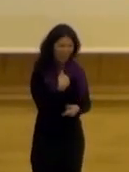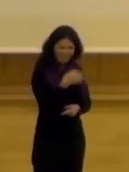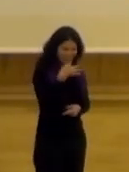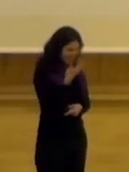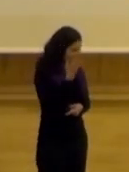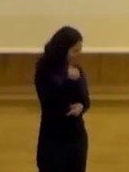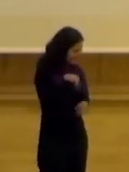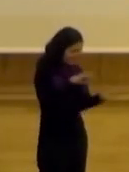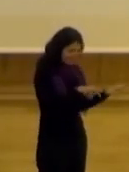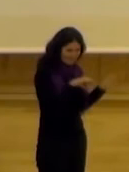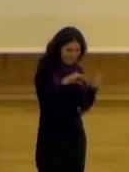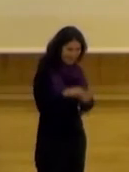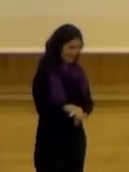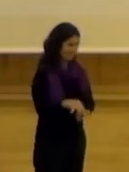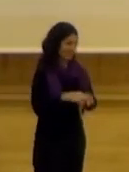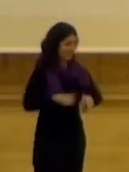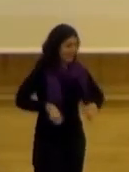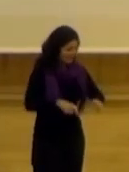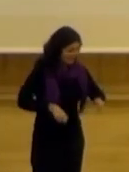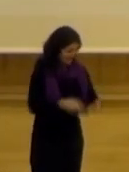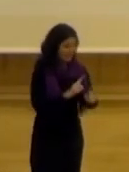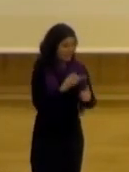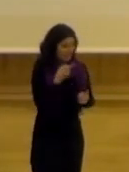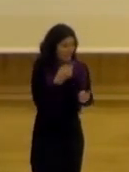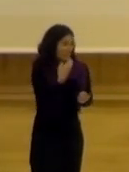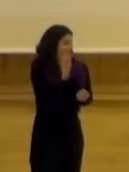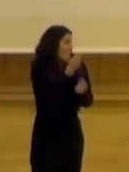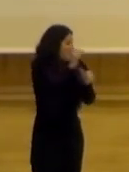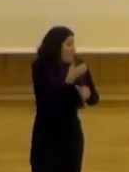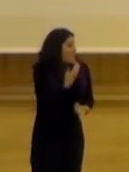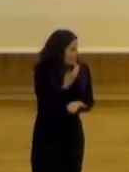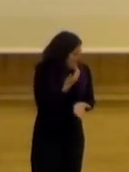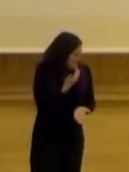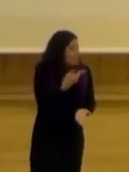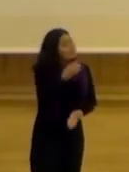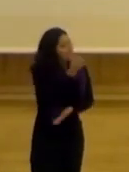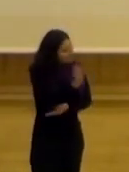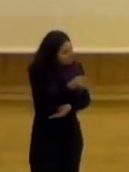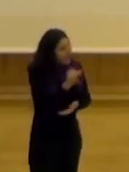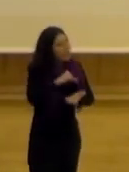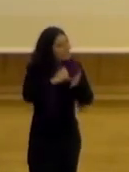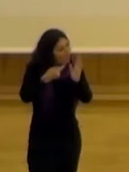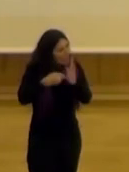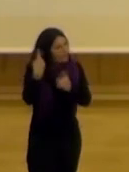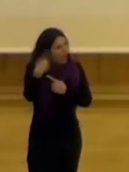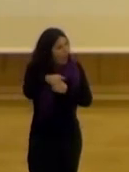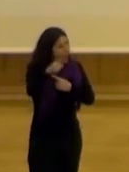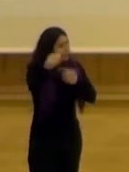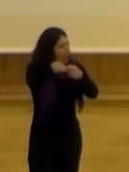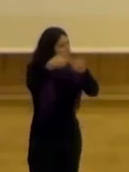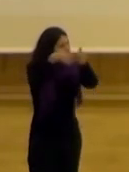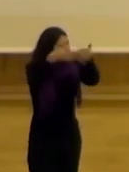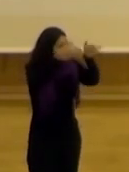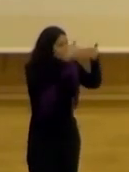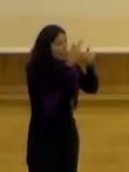preparada para la gente no solo en silla de ruedas sino carritos de bebé digamos entonces si hay de esos proyectos y si está abierto